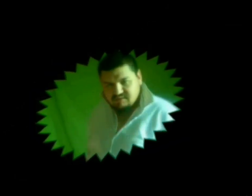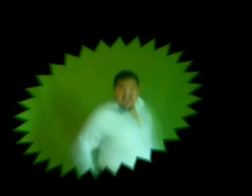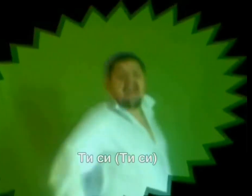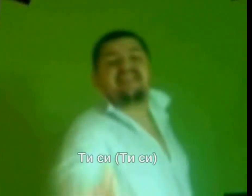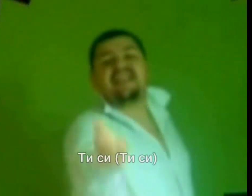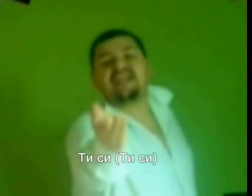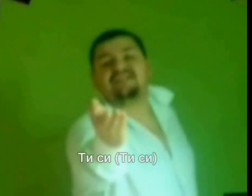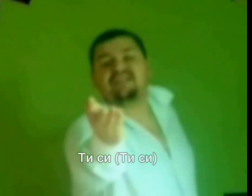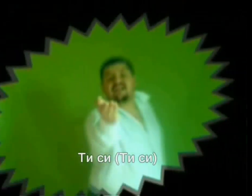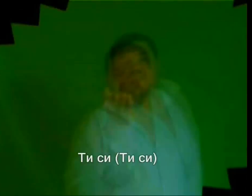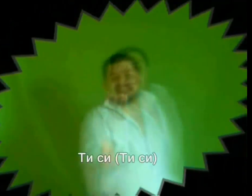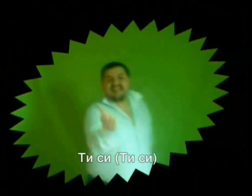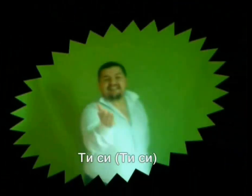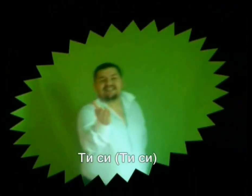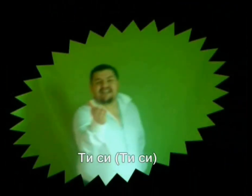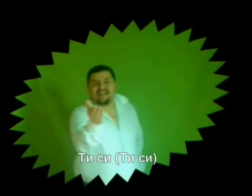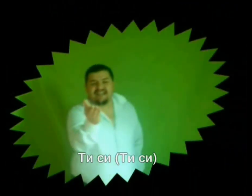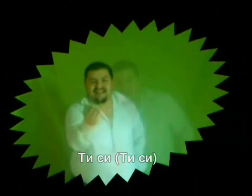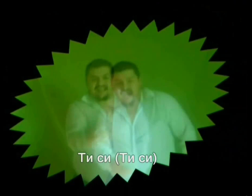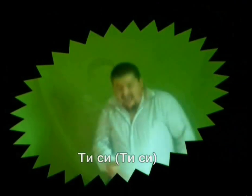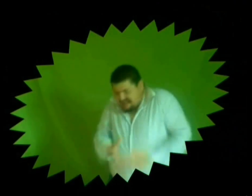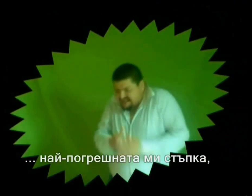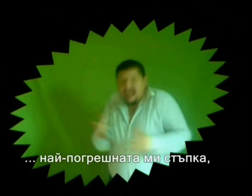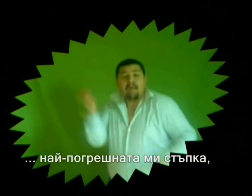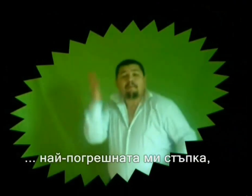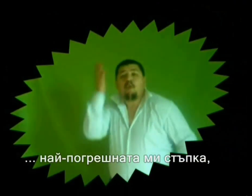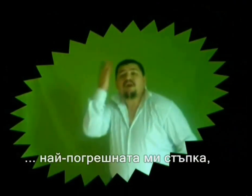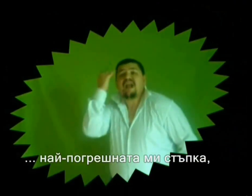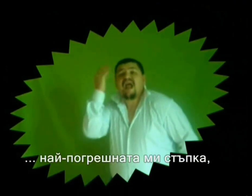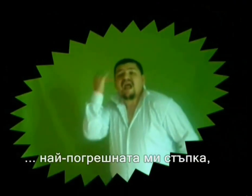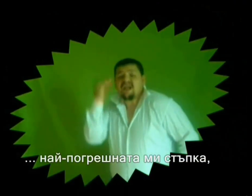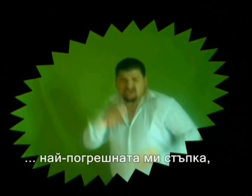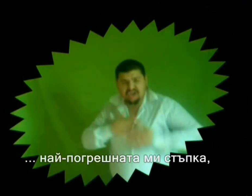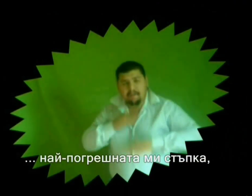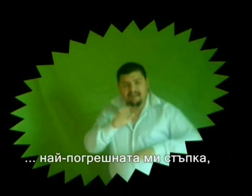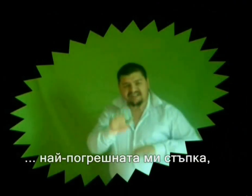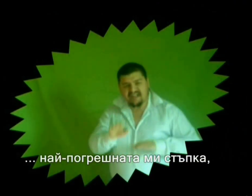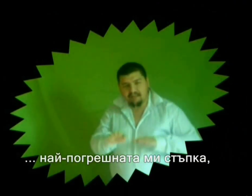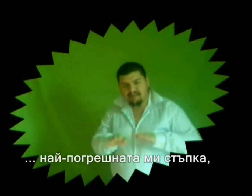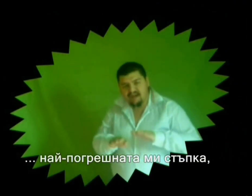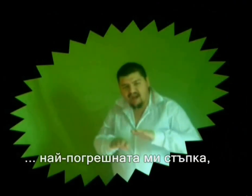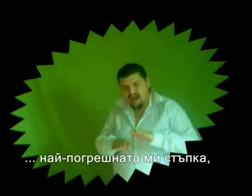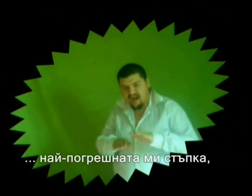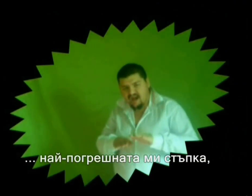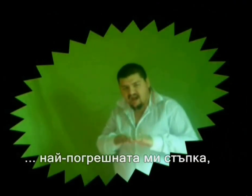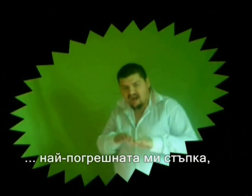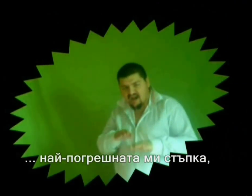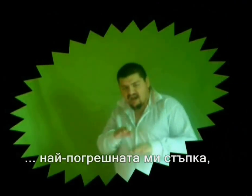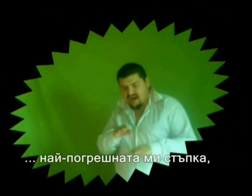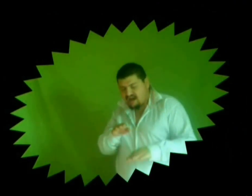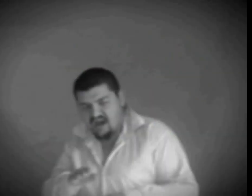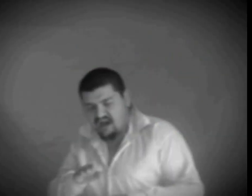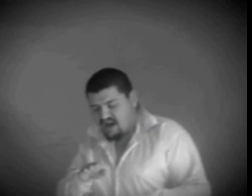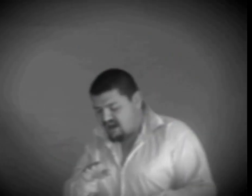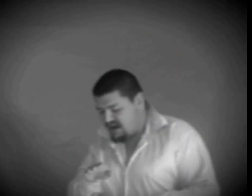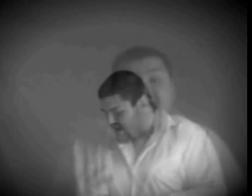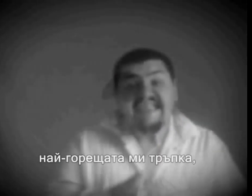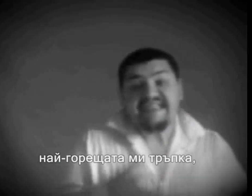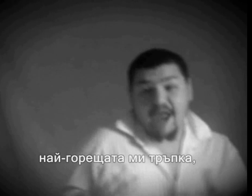Ти си най-погрешната ми стъпка, най